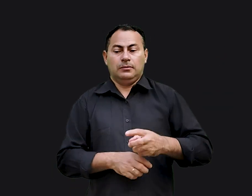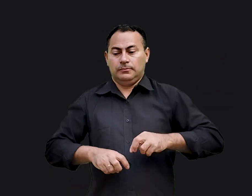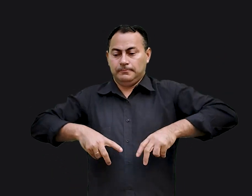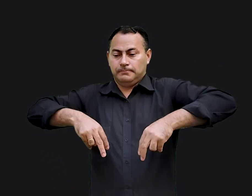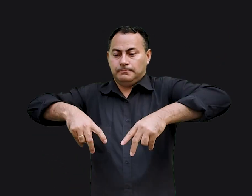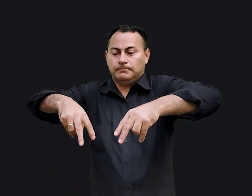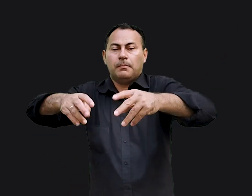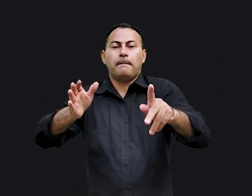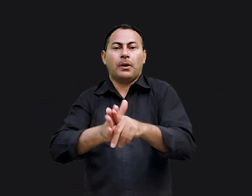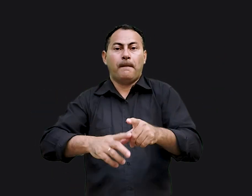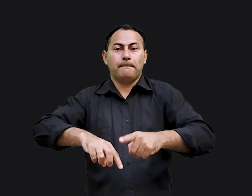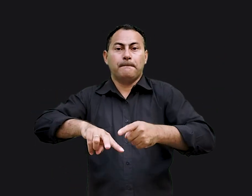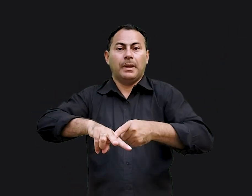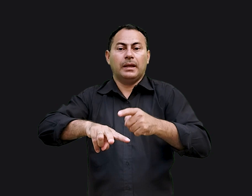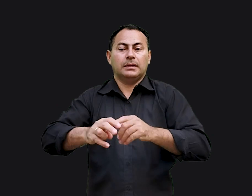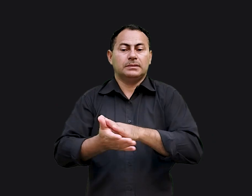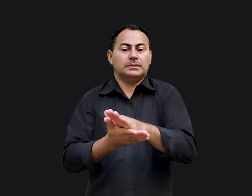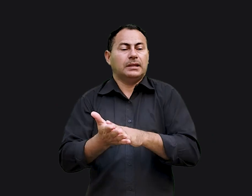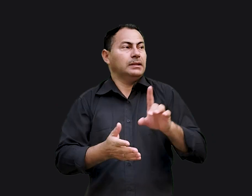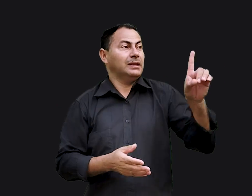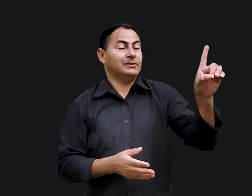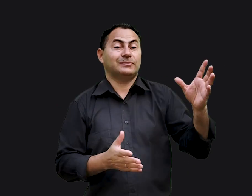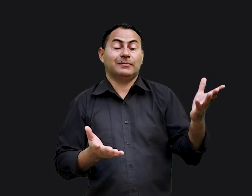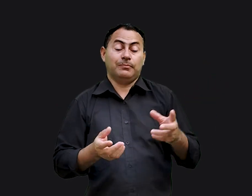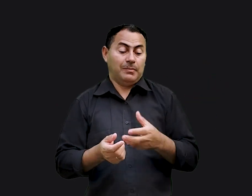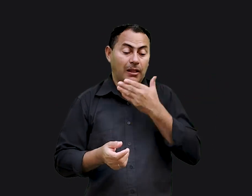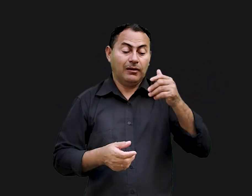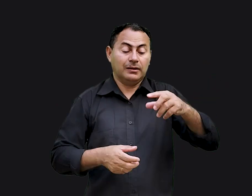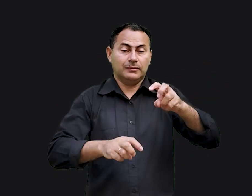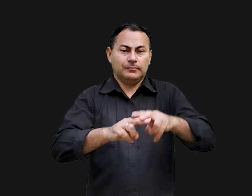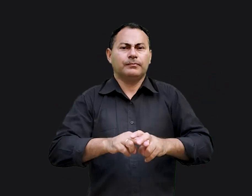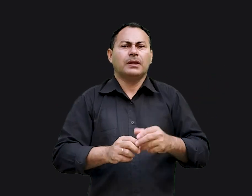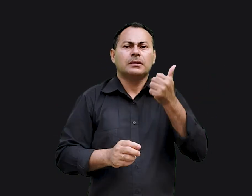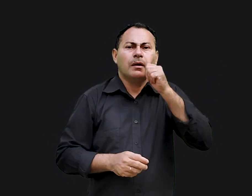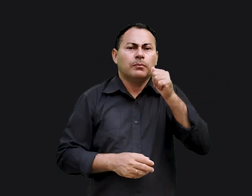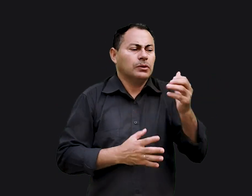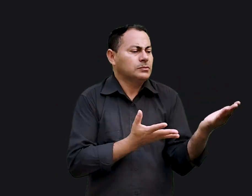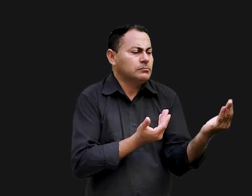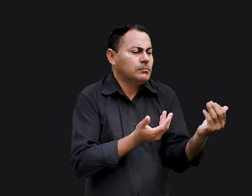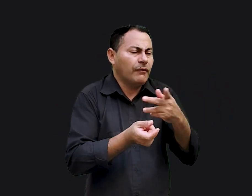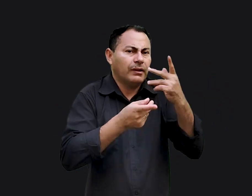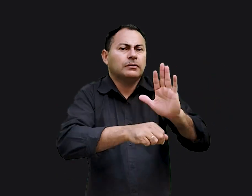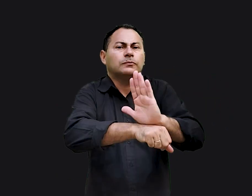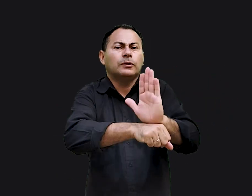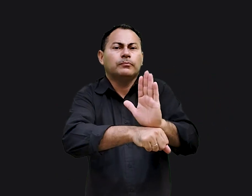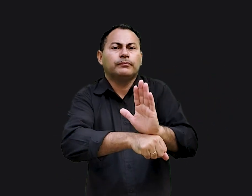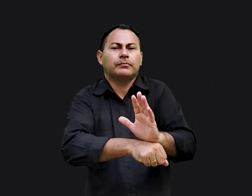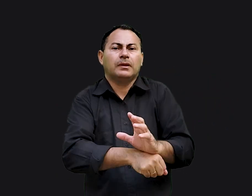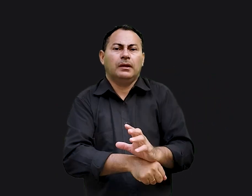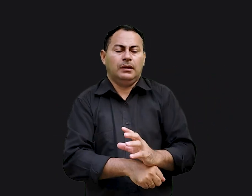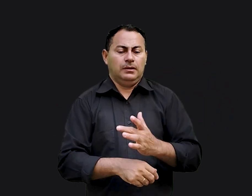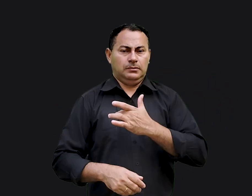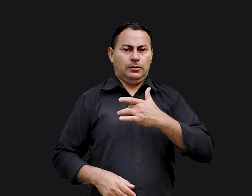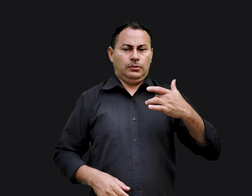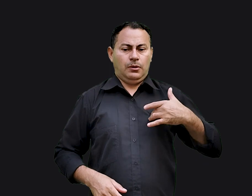do que estar andando com meus próprios pés e sem Deus. O que essa moça quer dizer, hein? Ela era